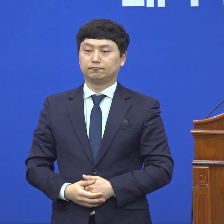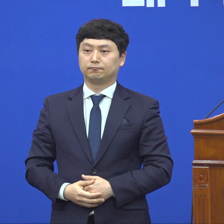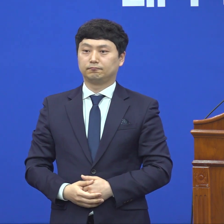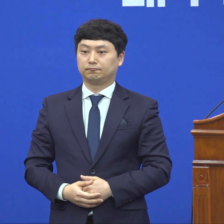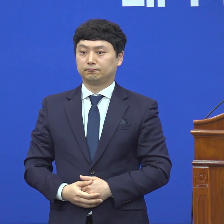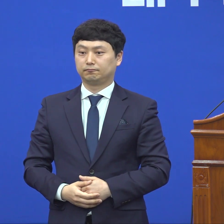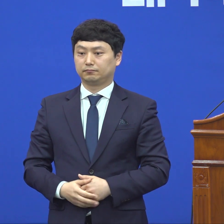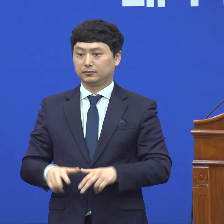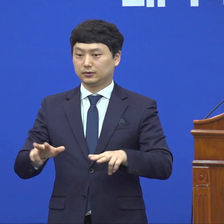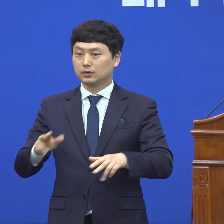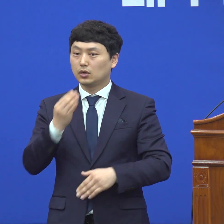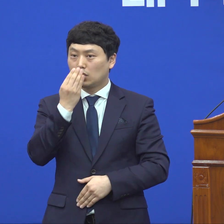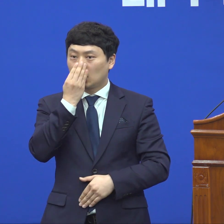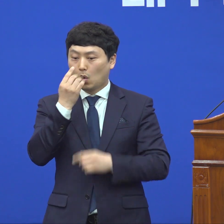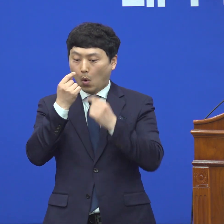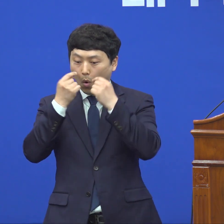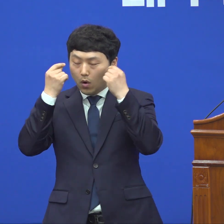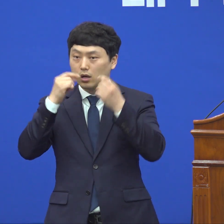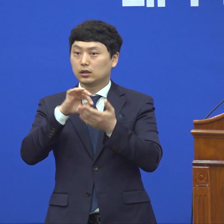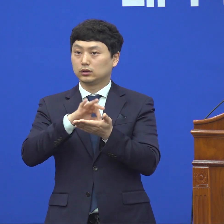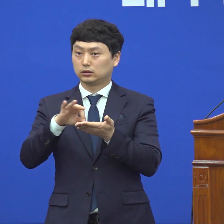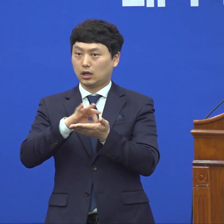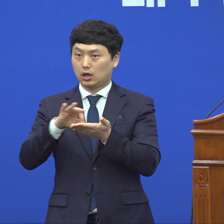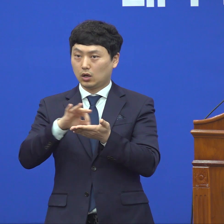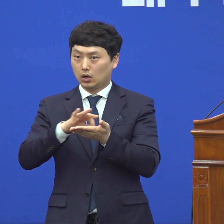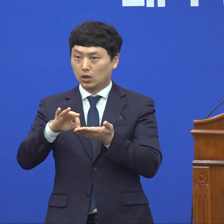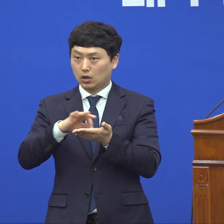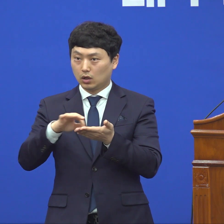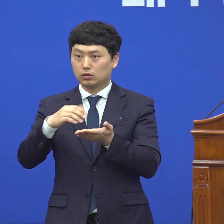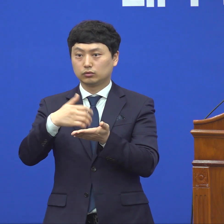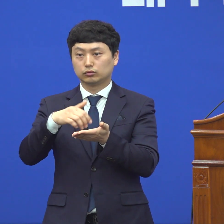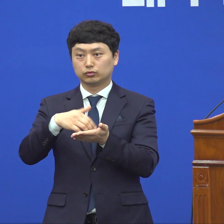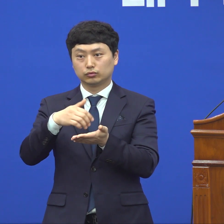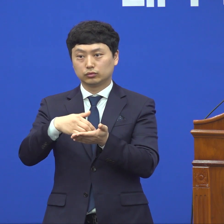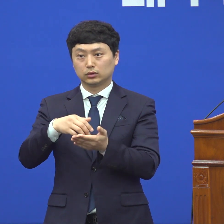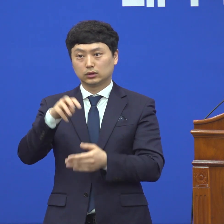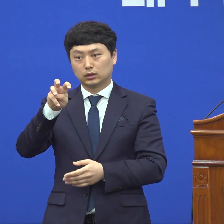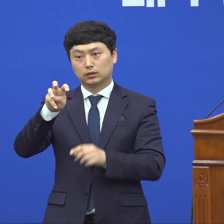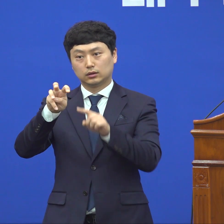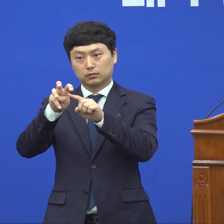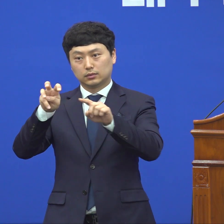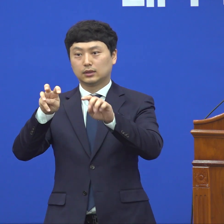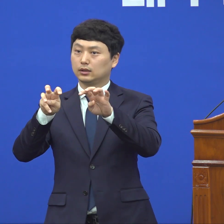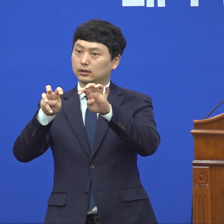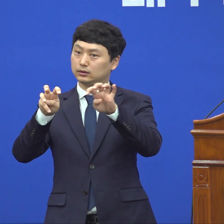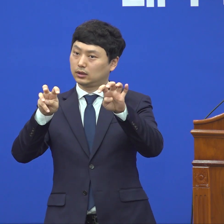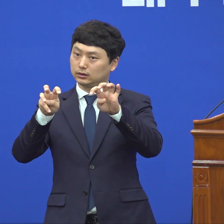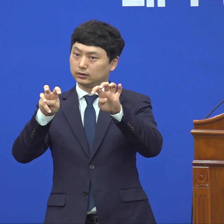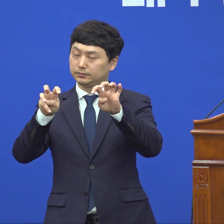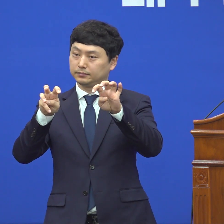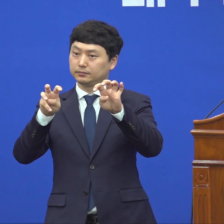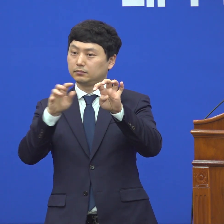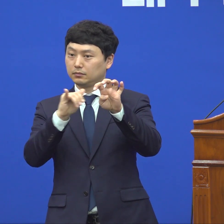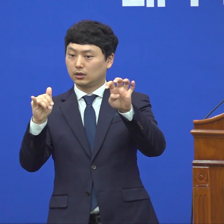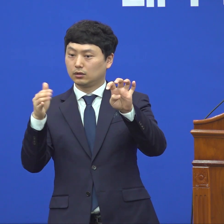지금 이 모모피를 사용하고 계신 분이 32에서 40을 넘어서 44까지 갔다가